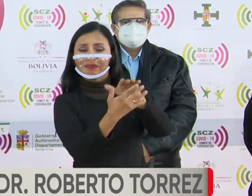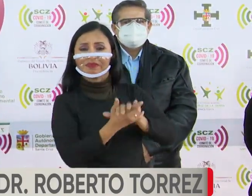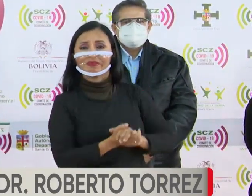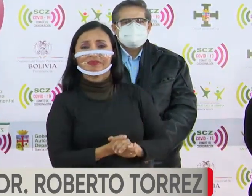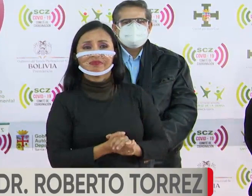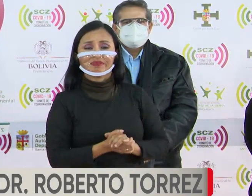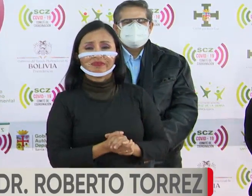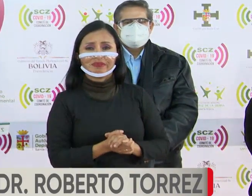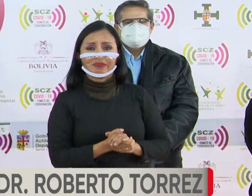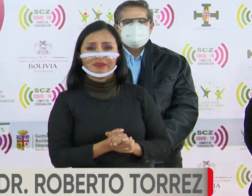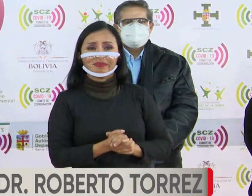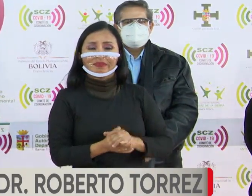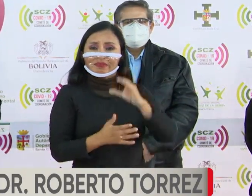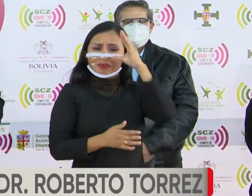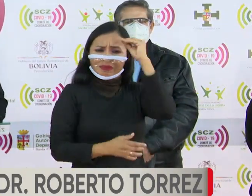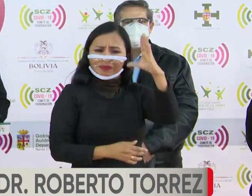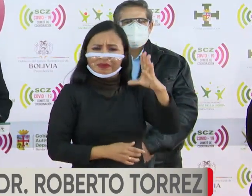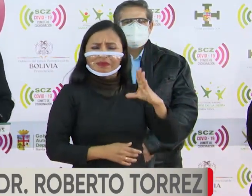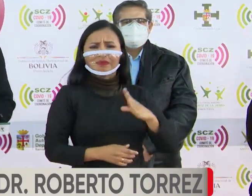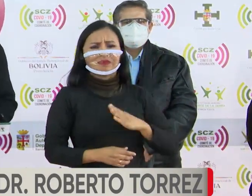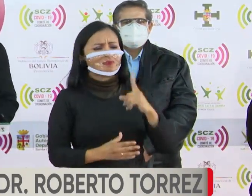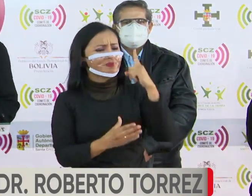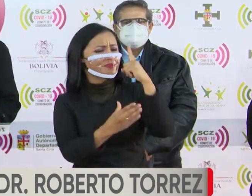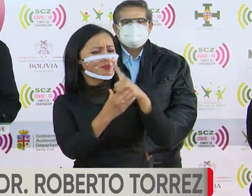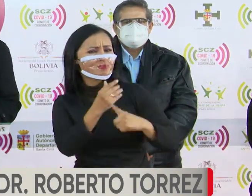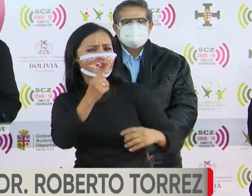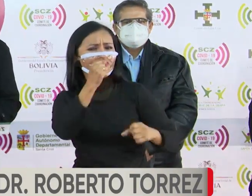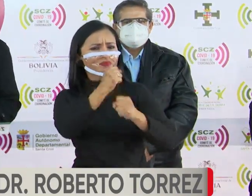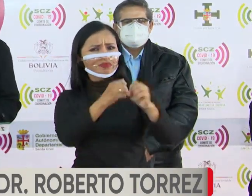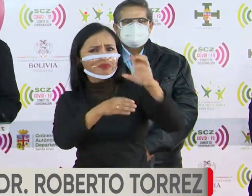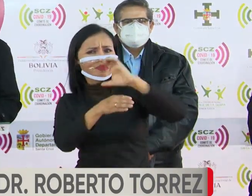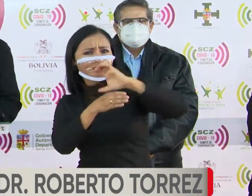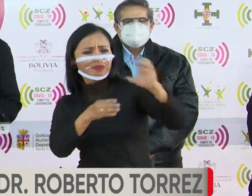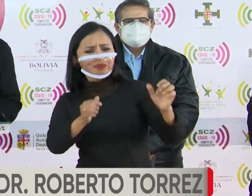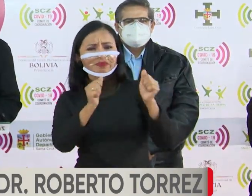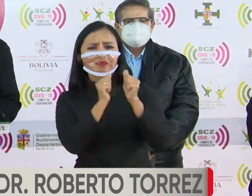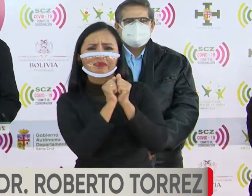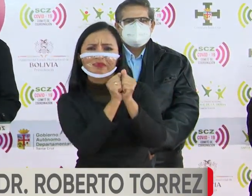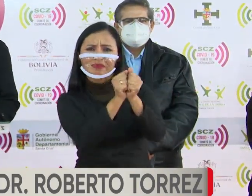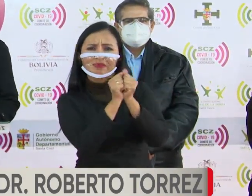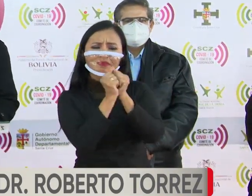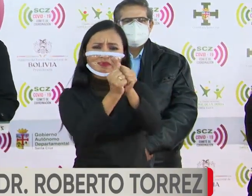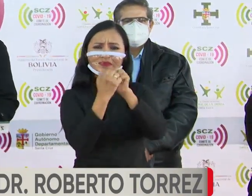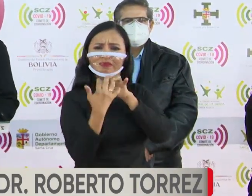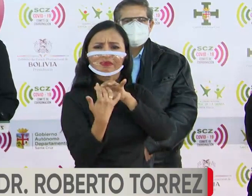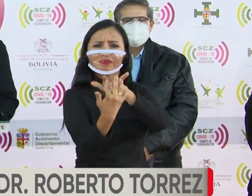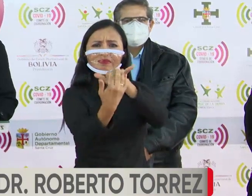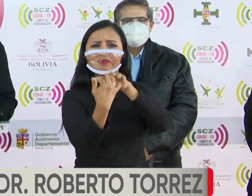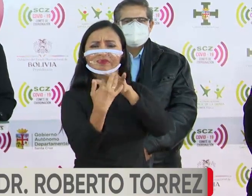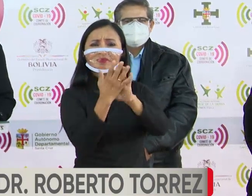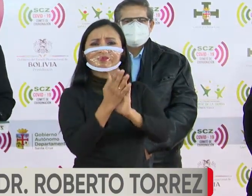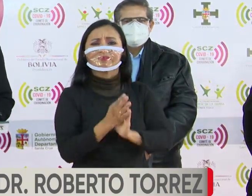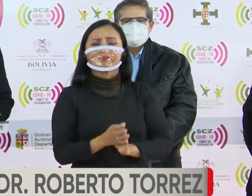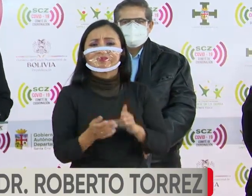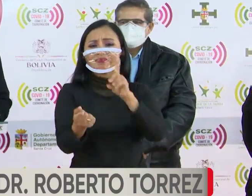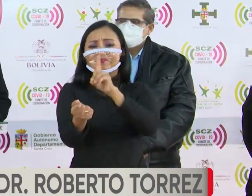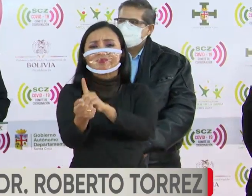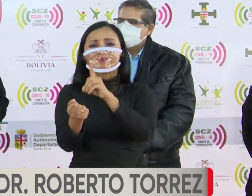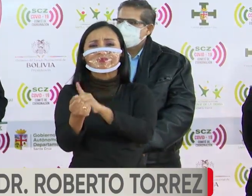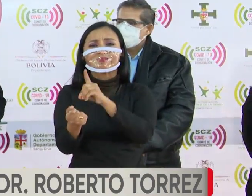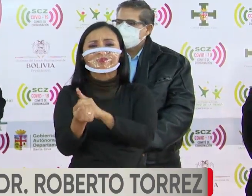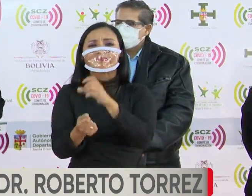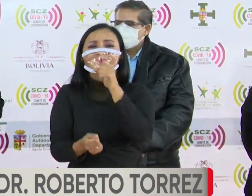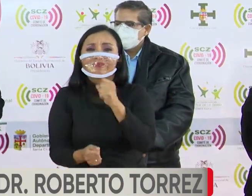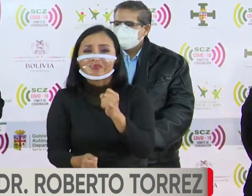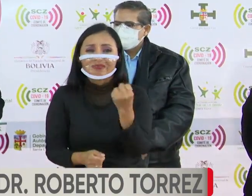hombre de alta confianza y compañero de lucha del doctor Oscar